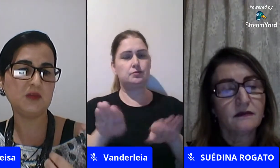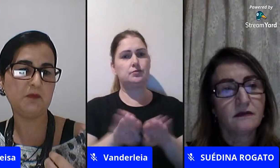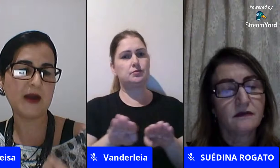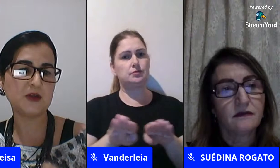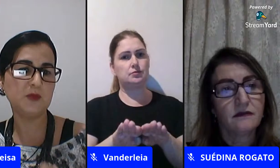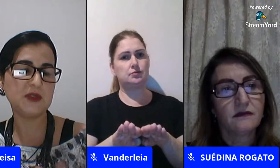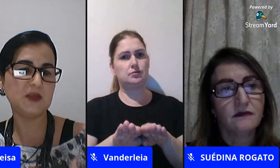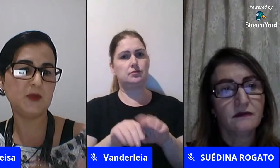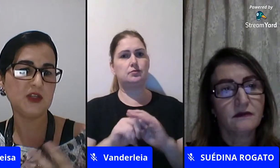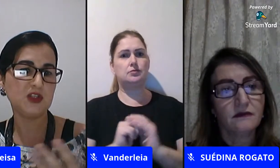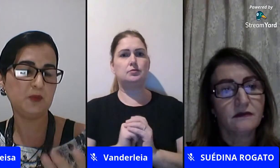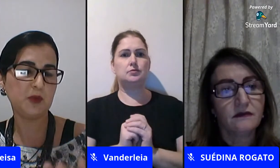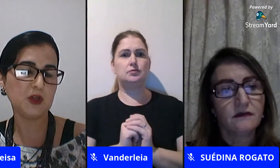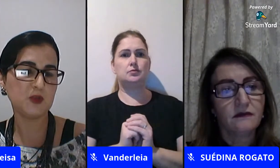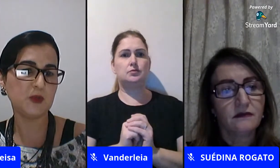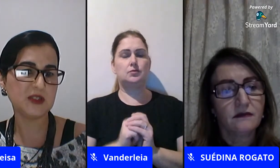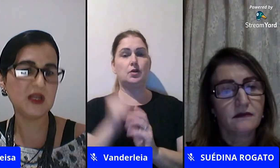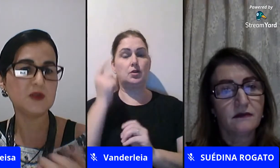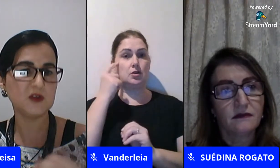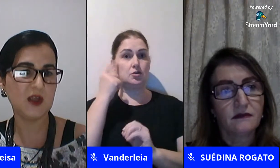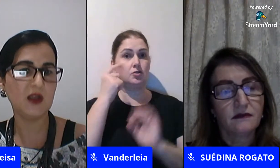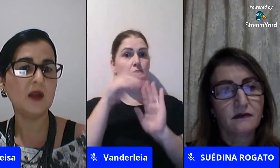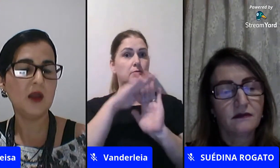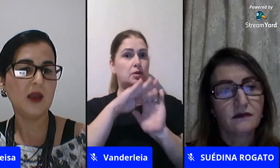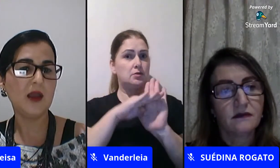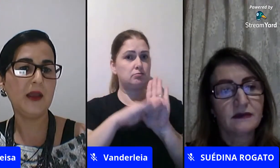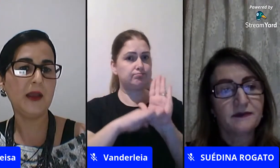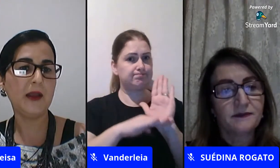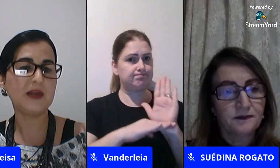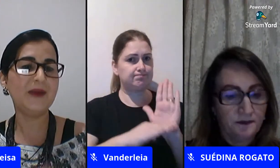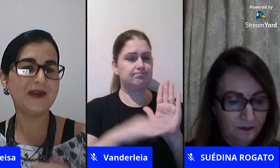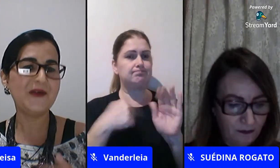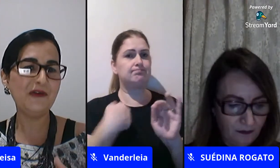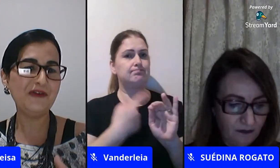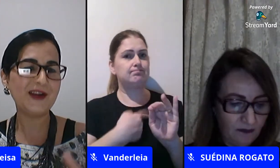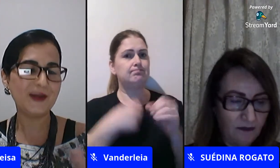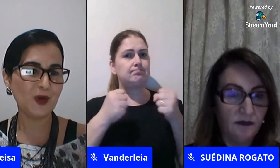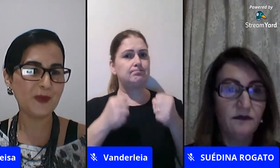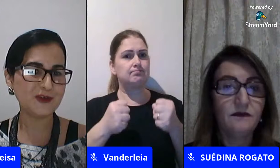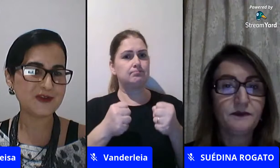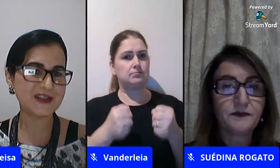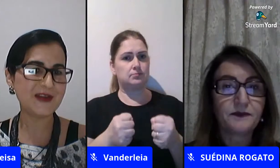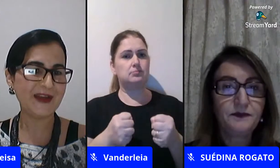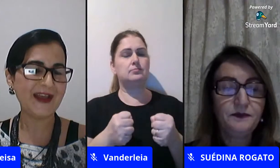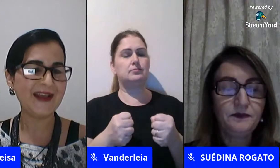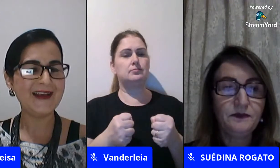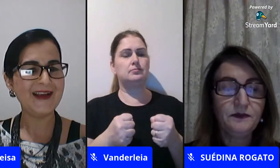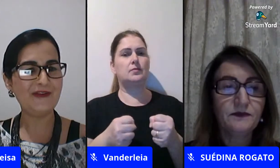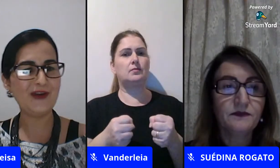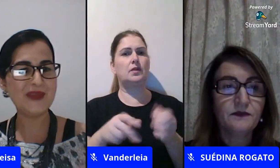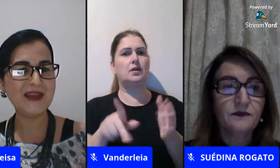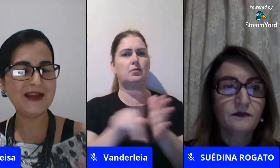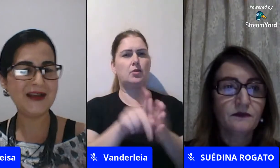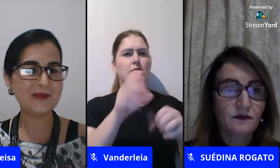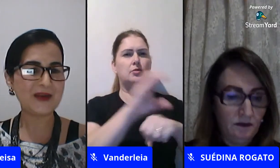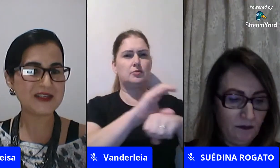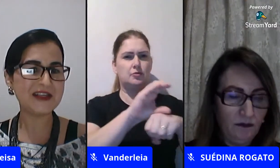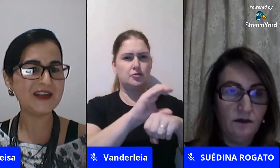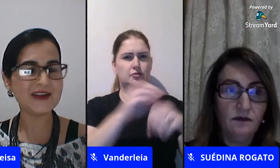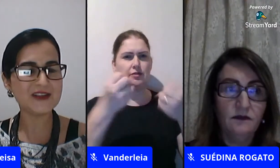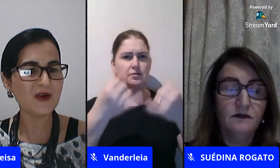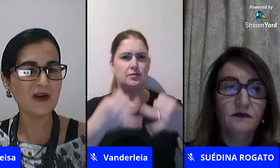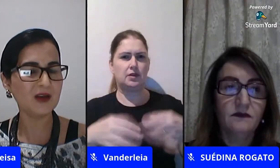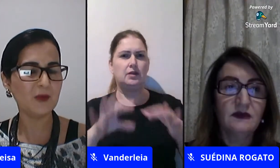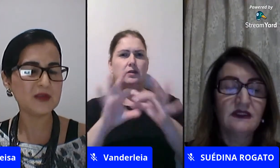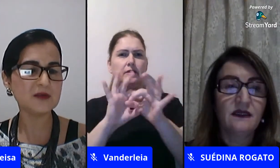na hora que a gente parte do princípio que a gente que nós possamos ser igual fala na própria Constituição né a família em